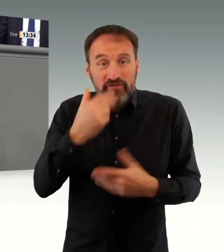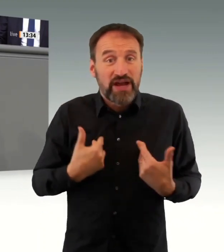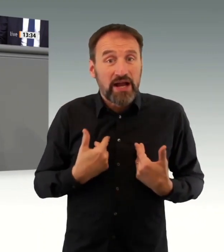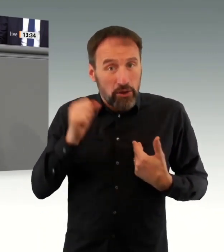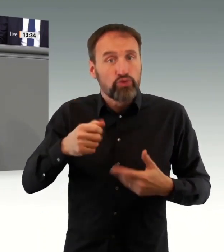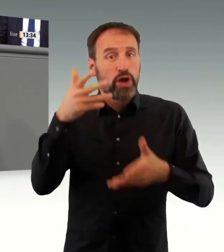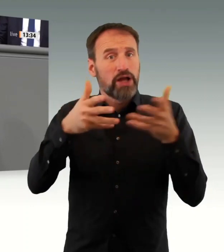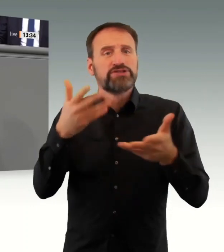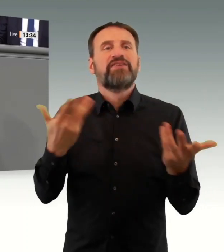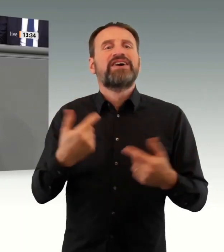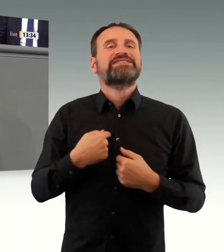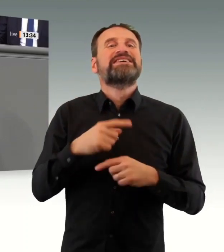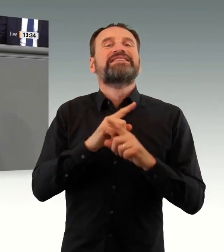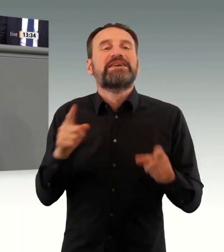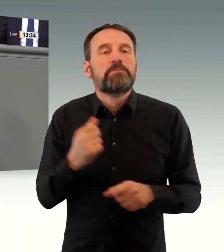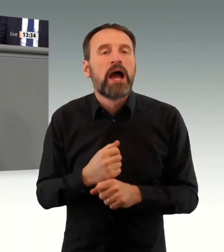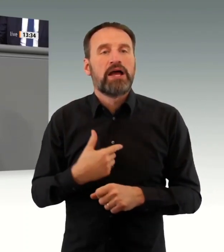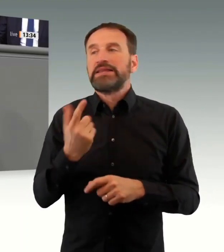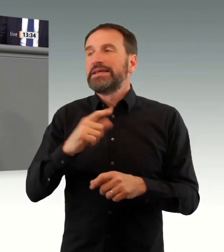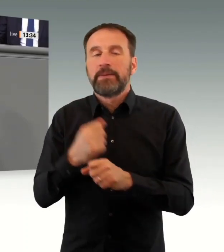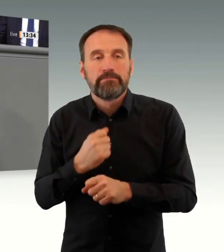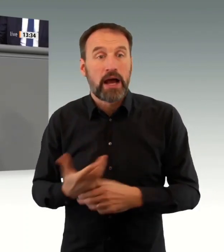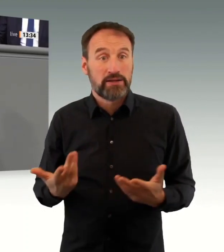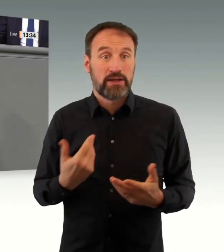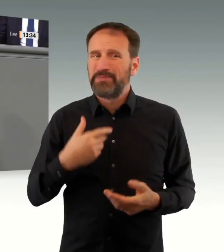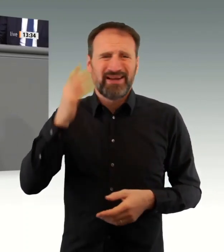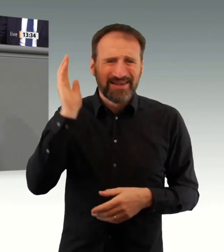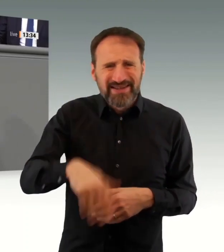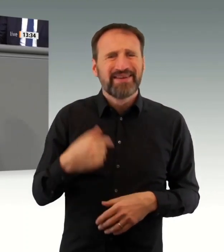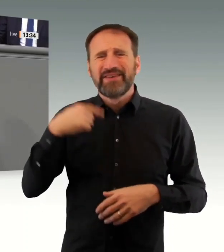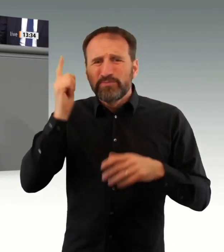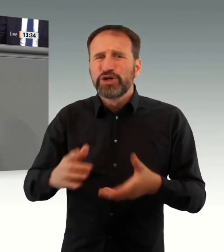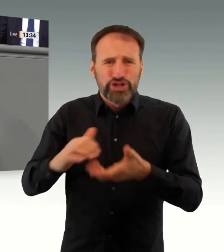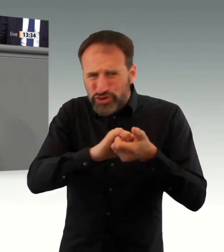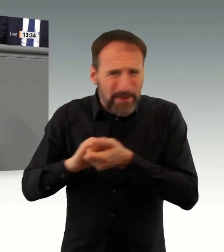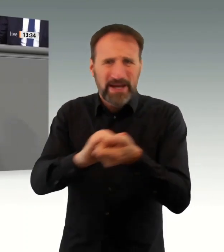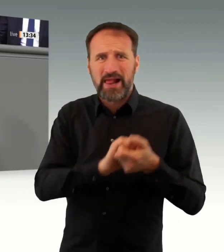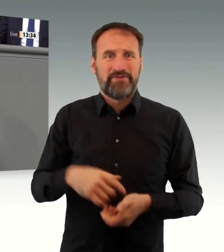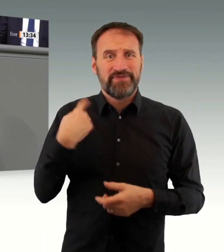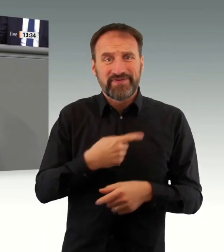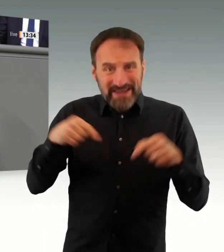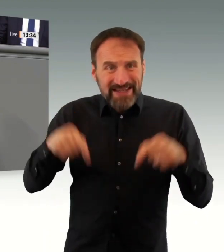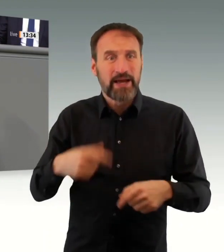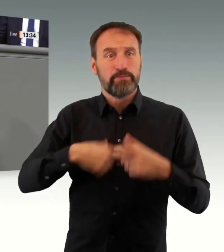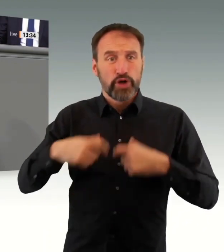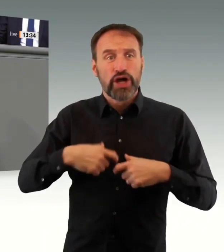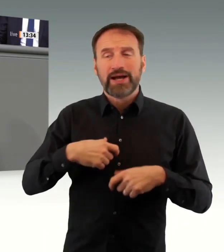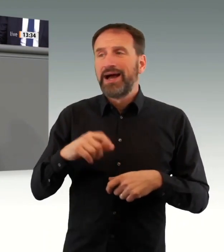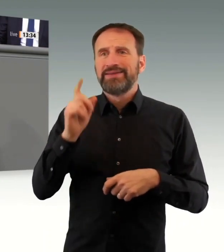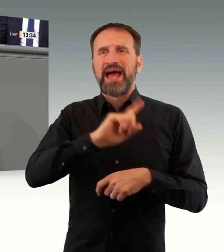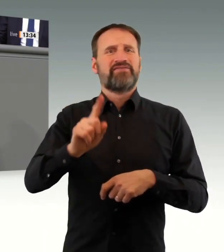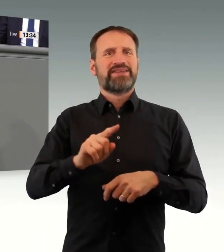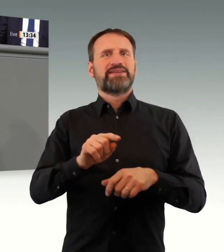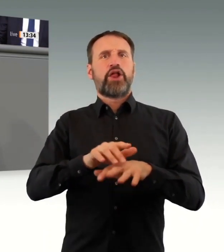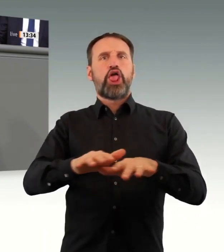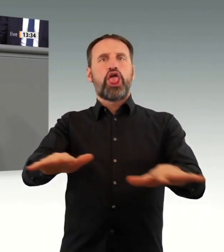sollten. Allerdings, und das gehört auch zu der Aufgabe, die wir als Opposition hier im Deutschen Bundestag haben, dass wir natürlich darauf